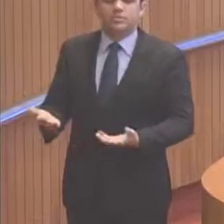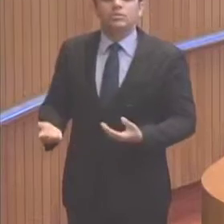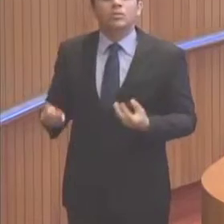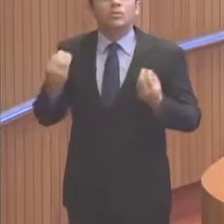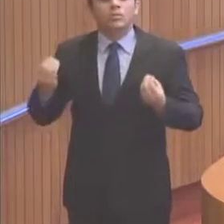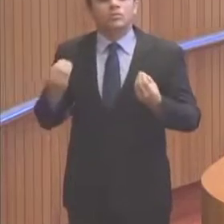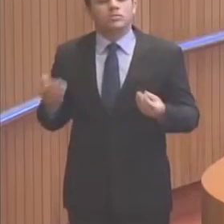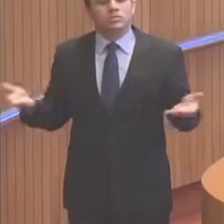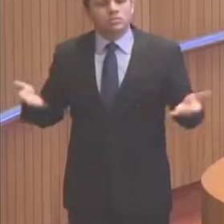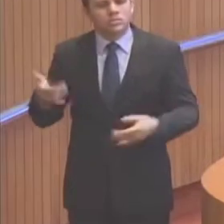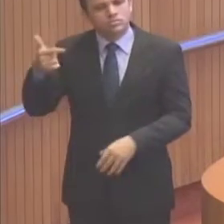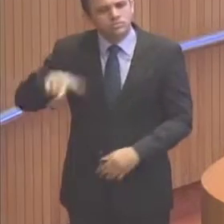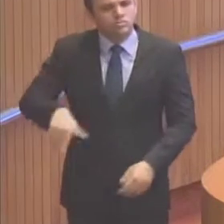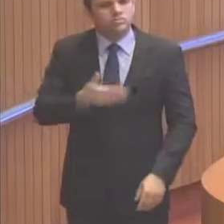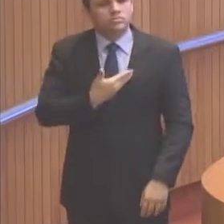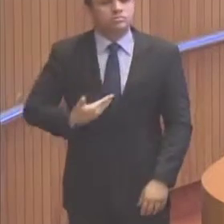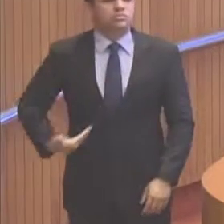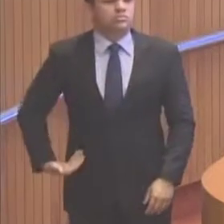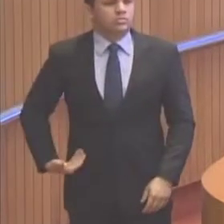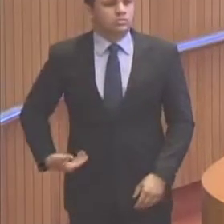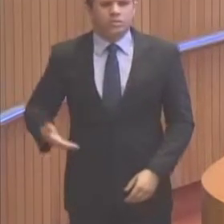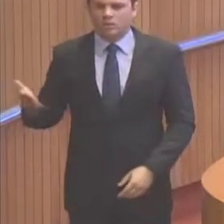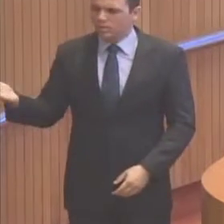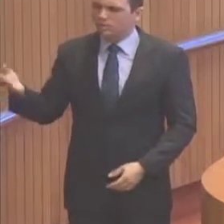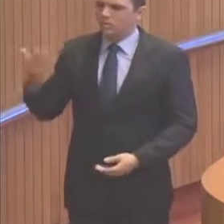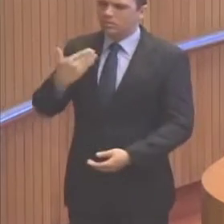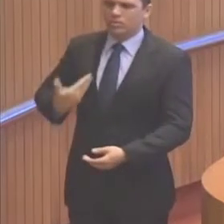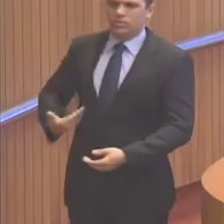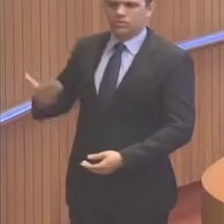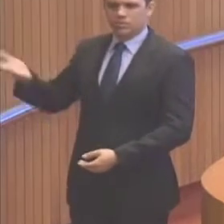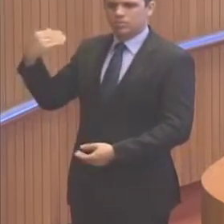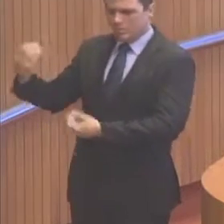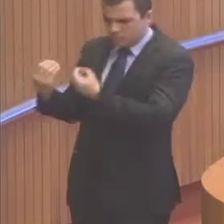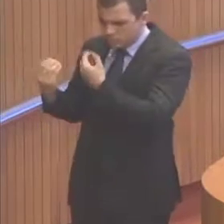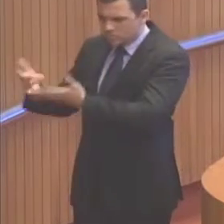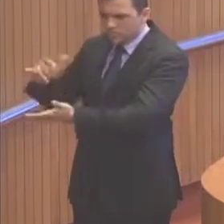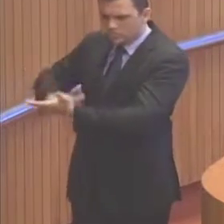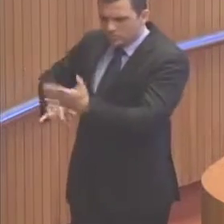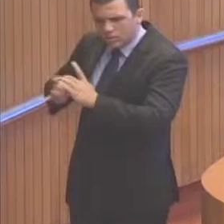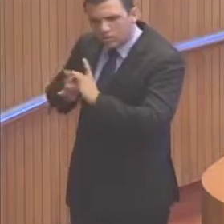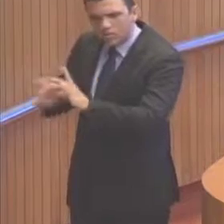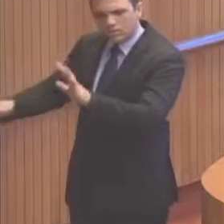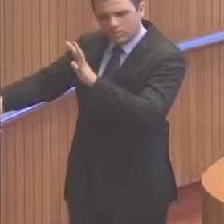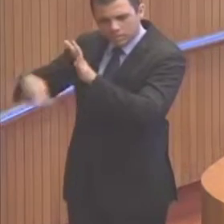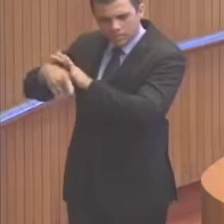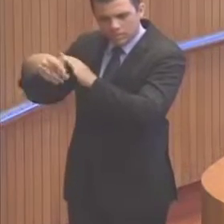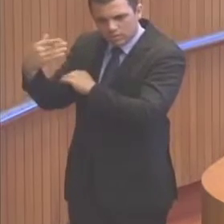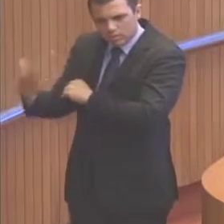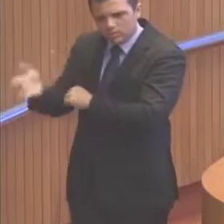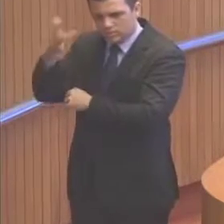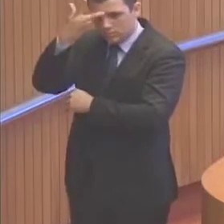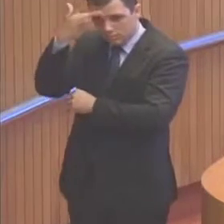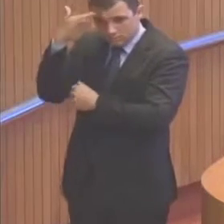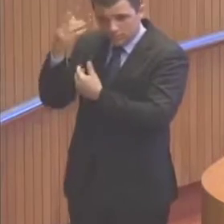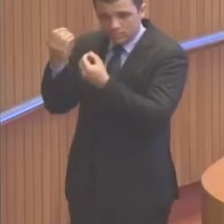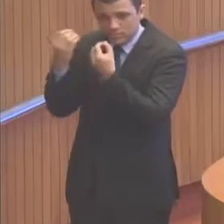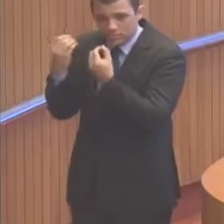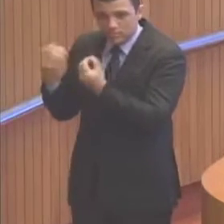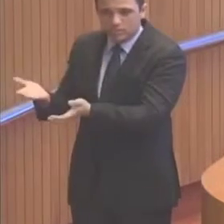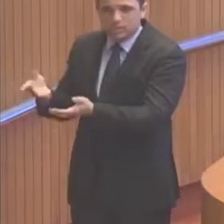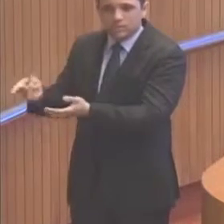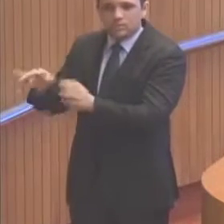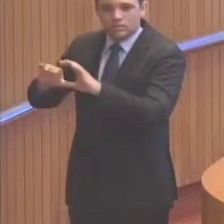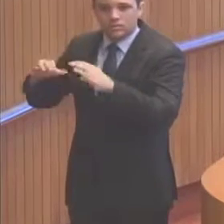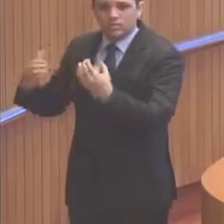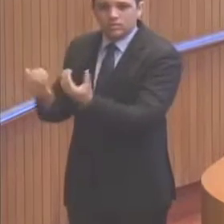é que este mesmo governo, que deu o título de posse, o título de propriedade para a